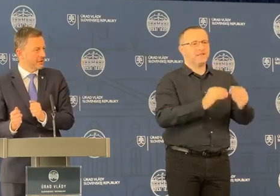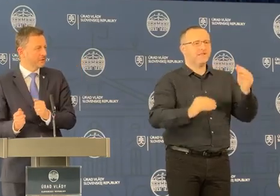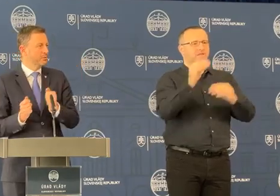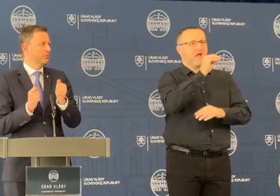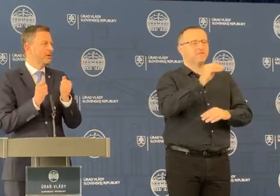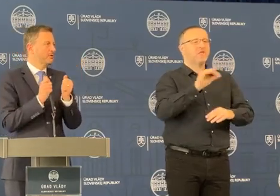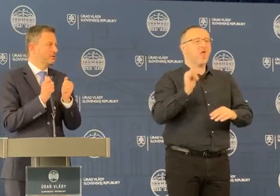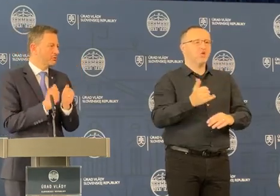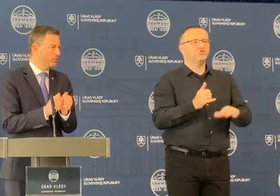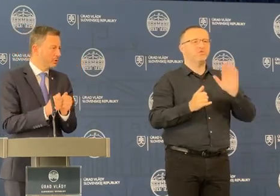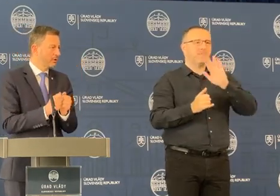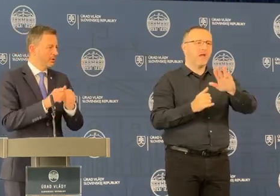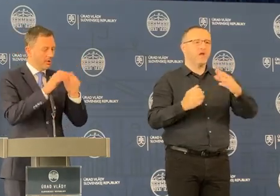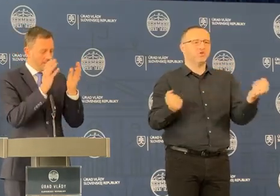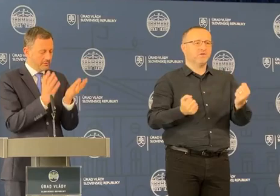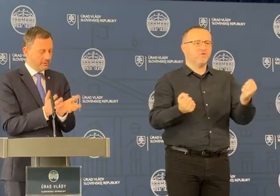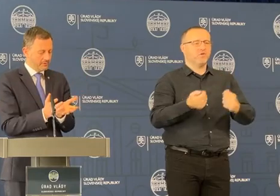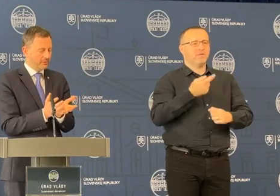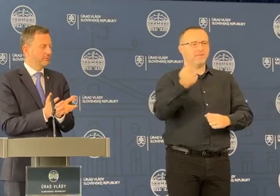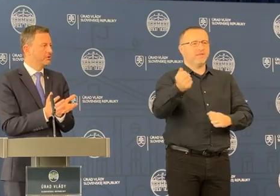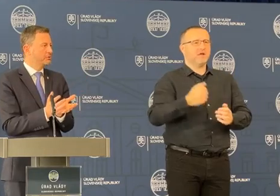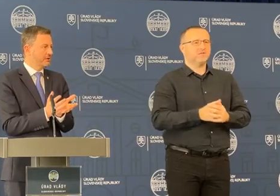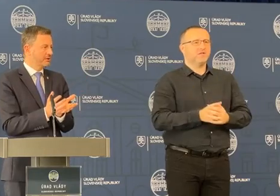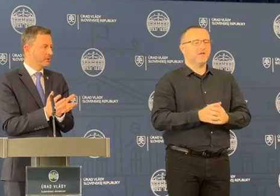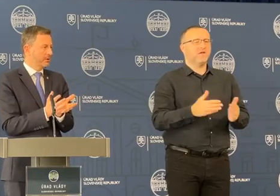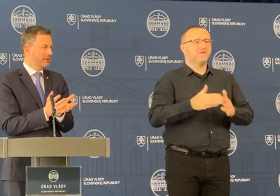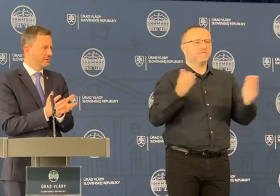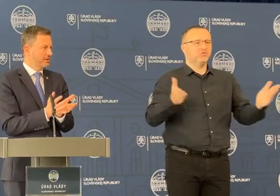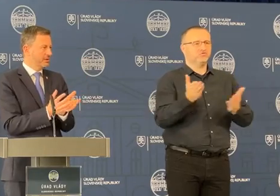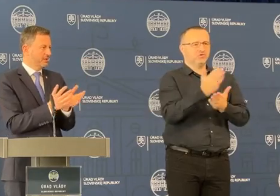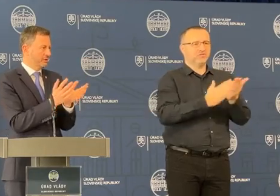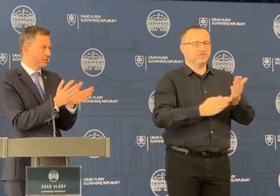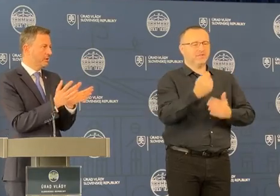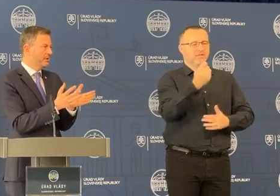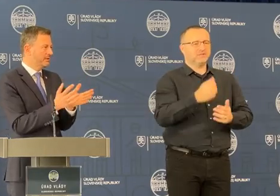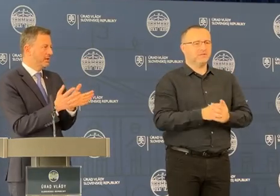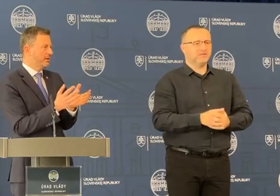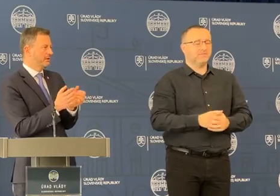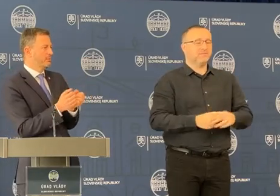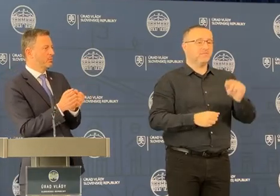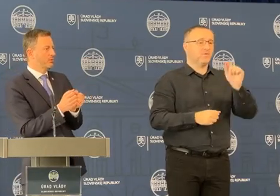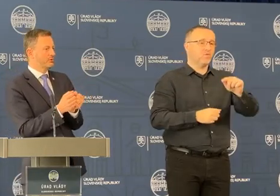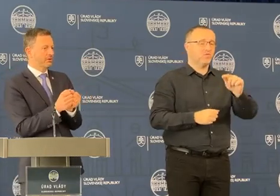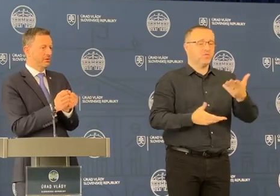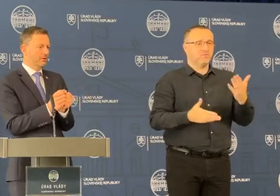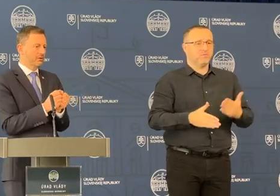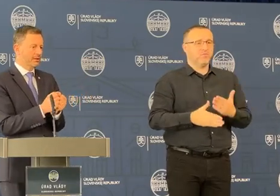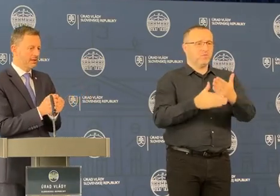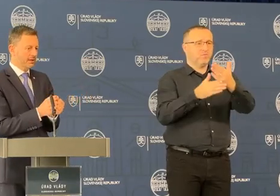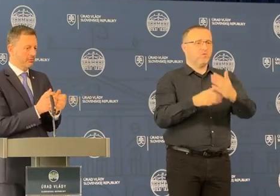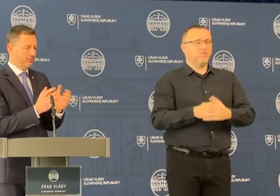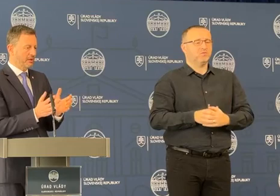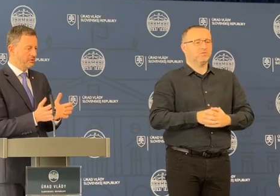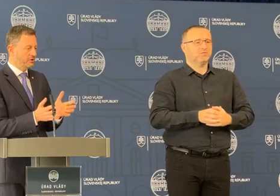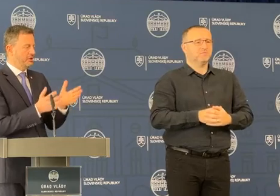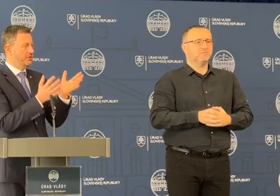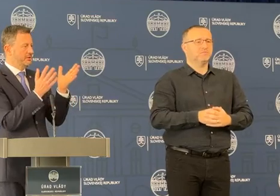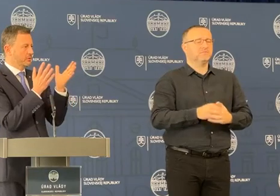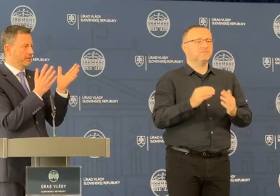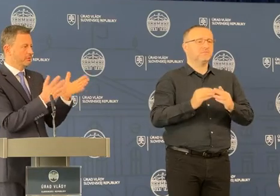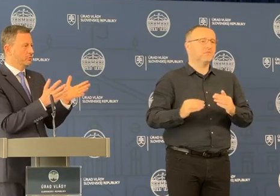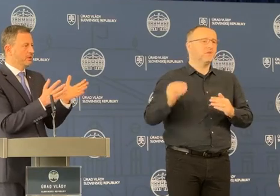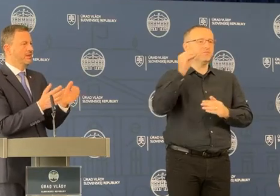dnes ich ešte budú mať skôr a väčšiu časť týchto peniazí. Takže to je tá pomoc jednak v